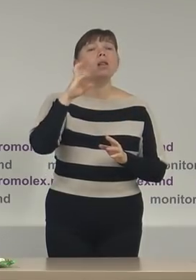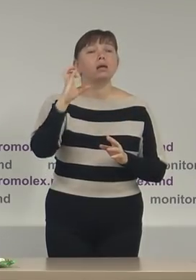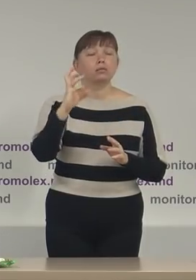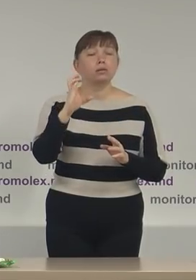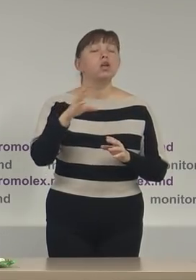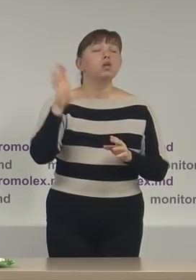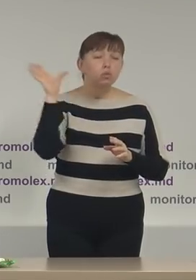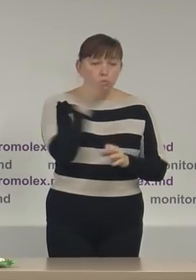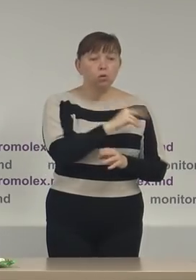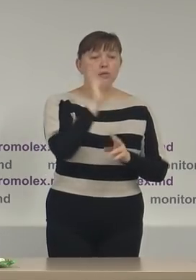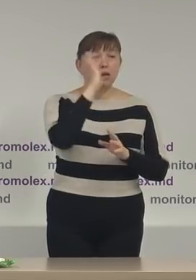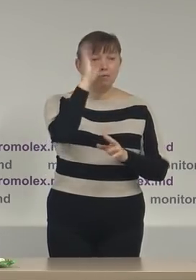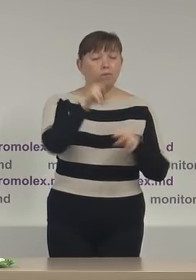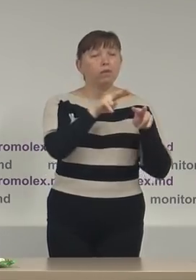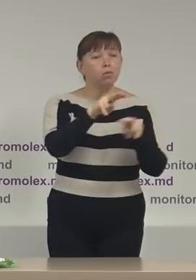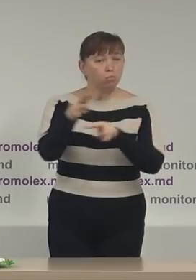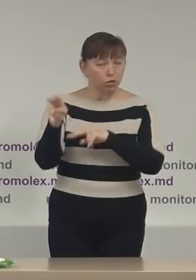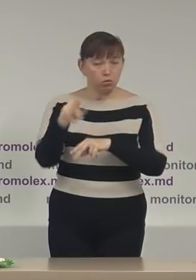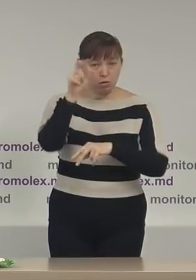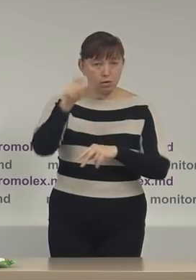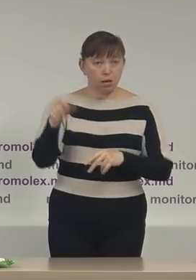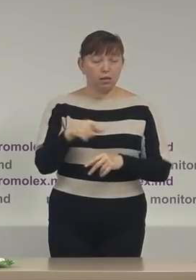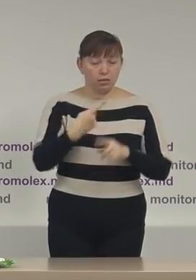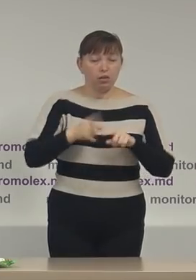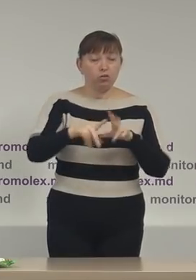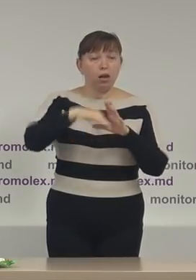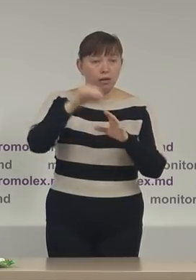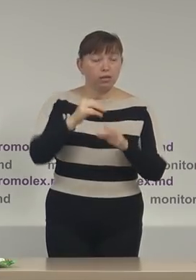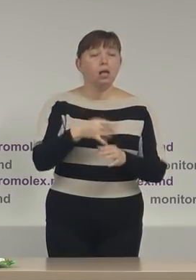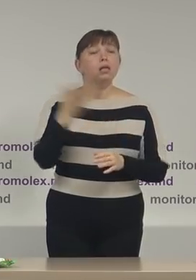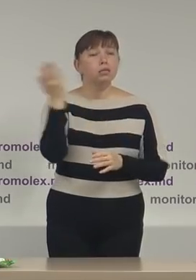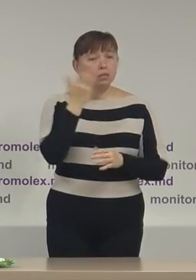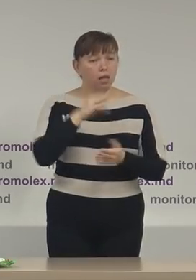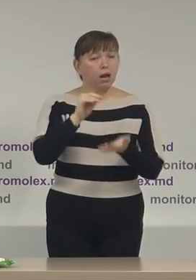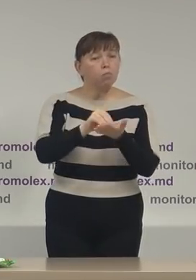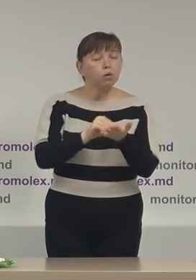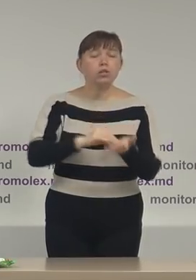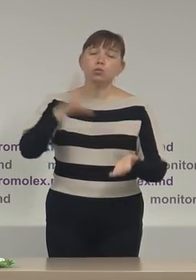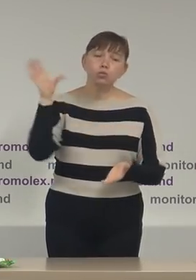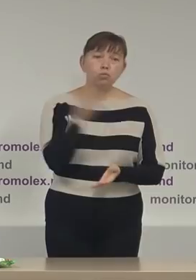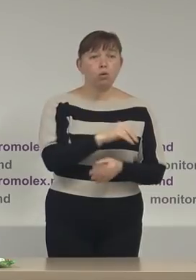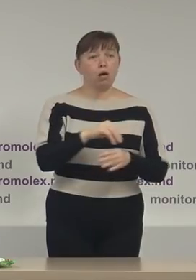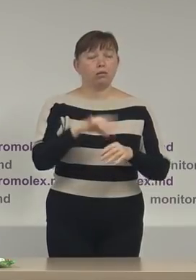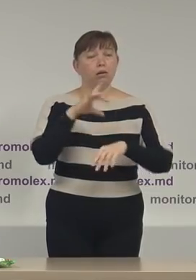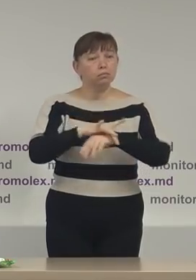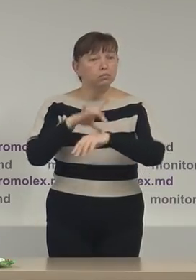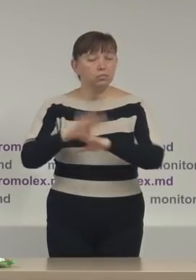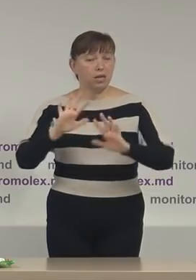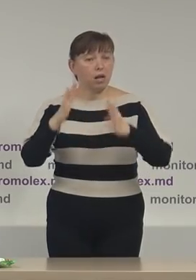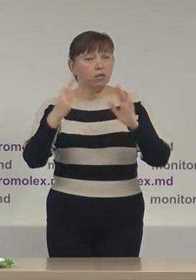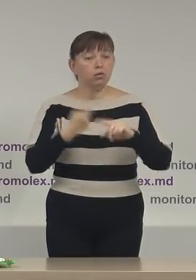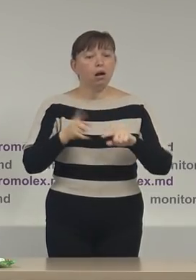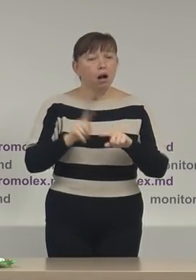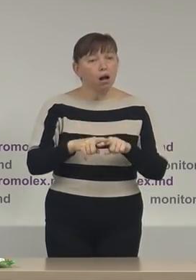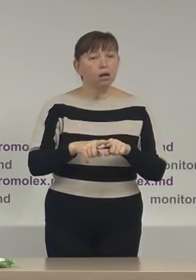observatorii care vor monitoriza procesul electoral să raporteze absolut toate cazurile care sunt